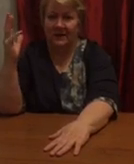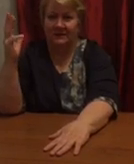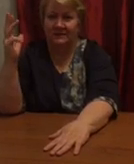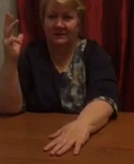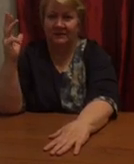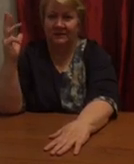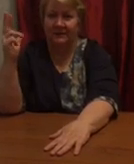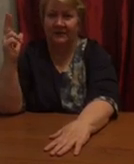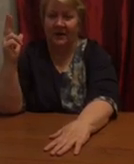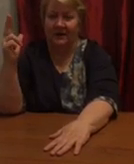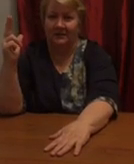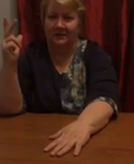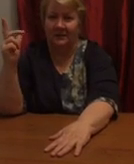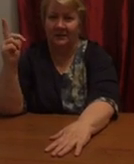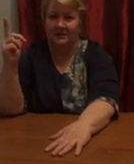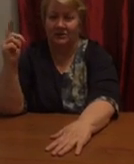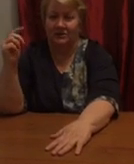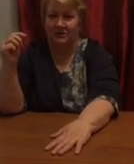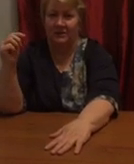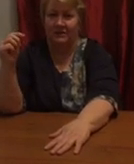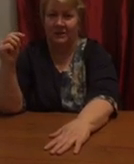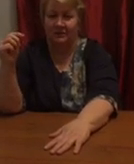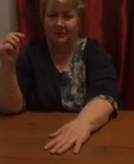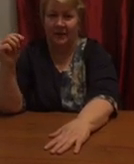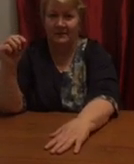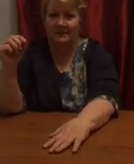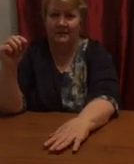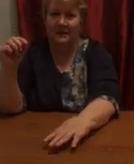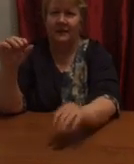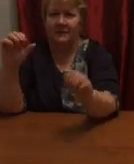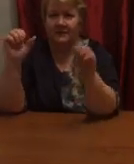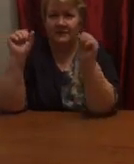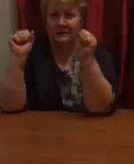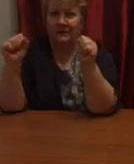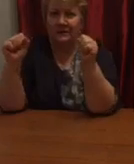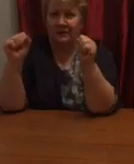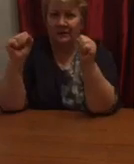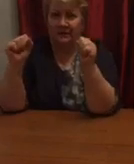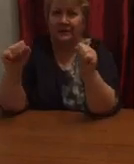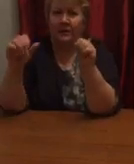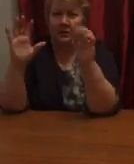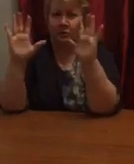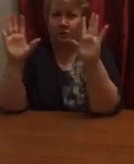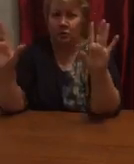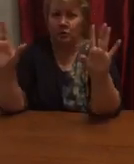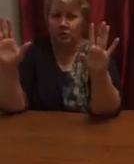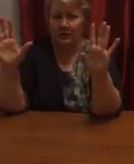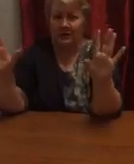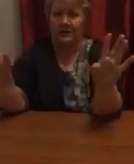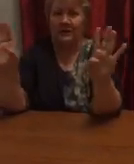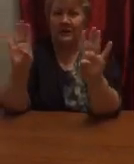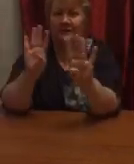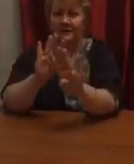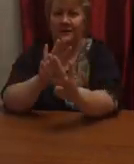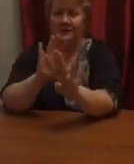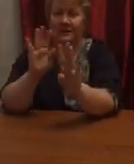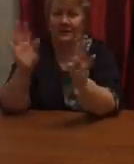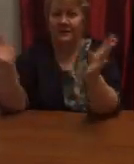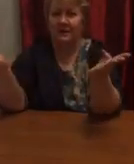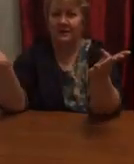1, 2, 3, 4, 5. Сильные, дружные, всем такие